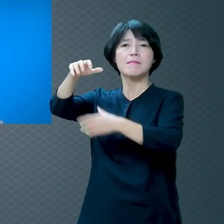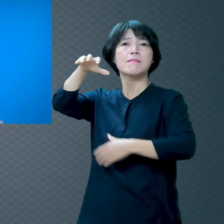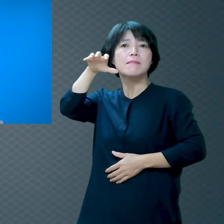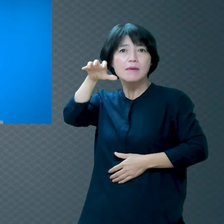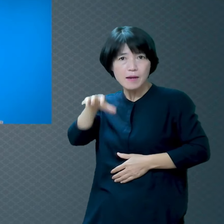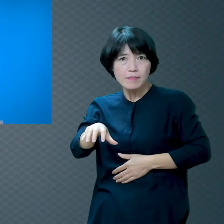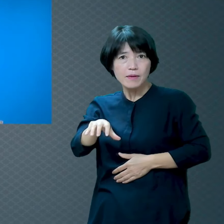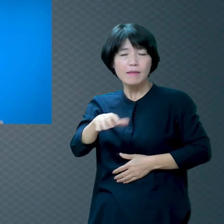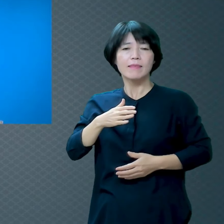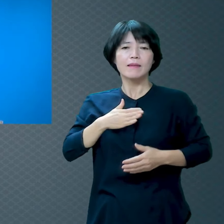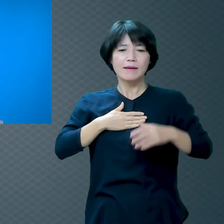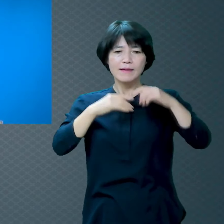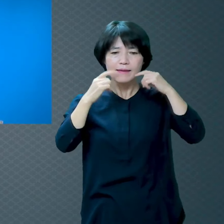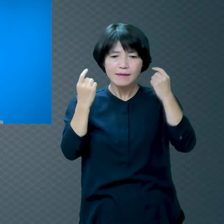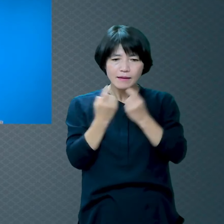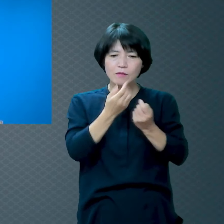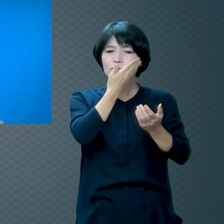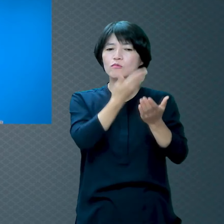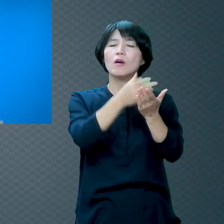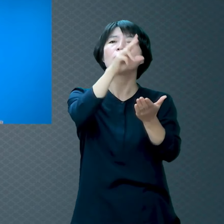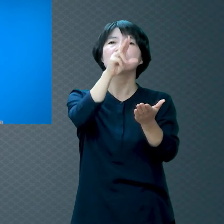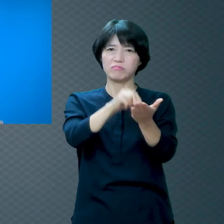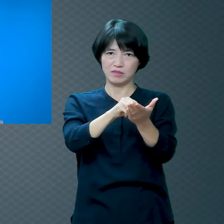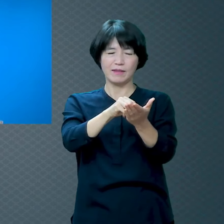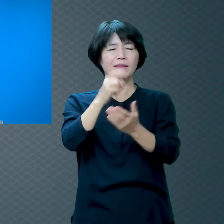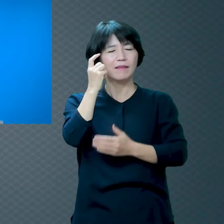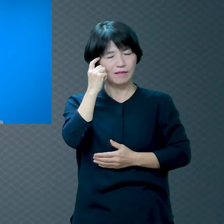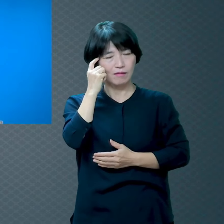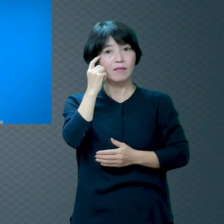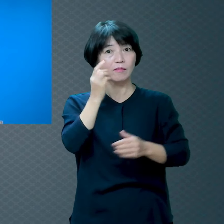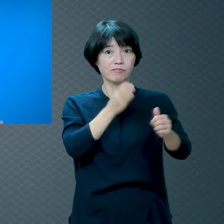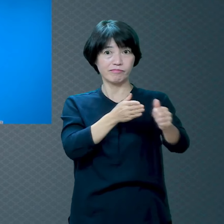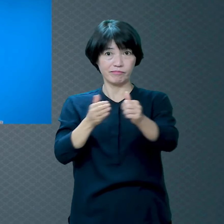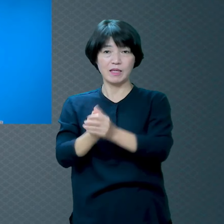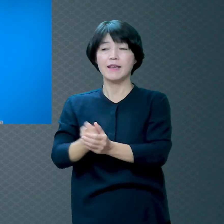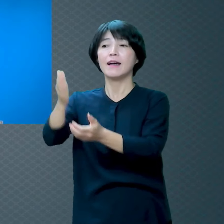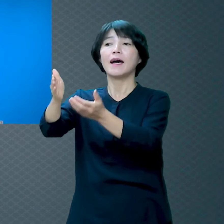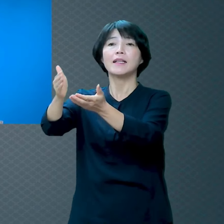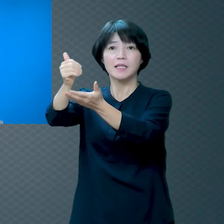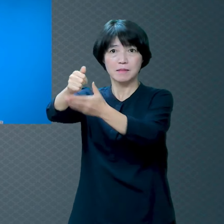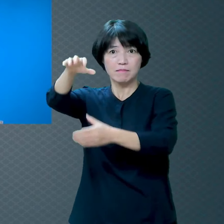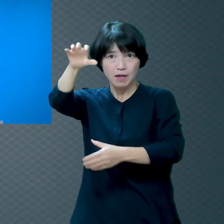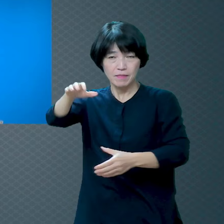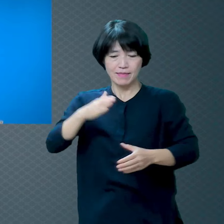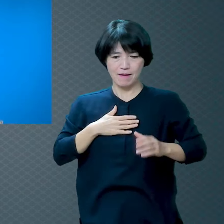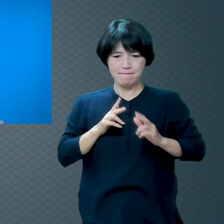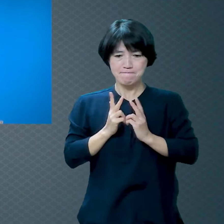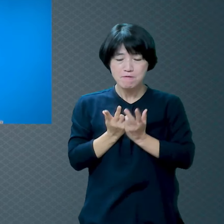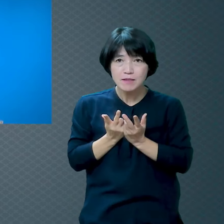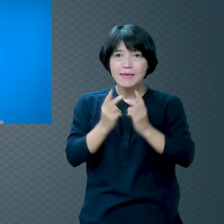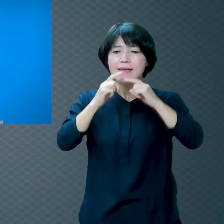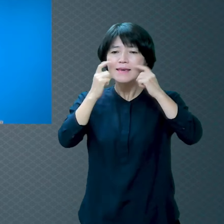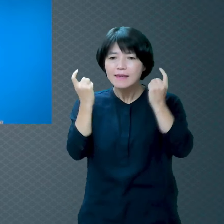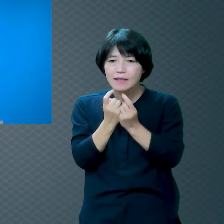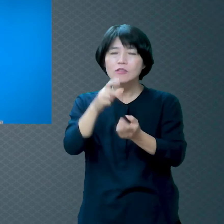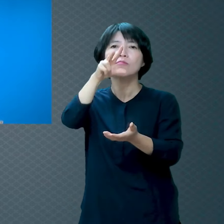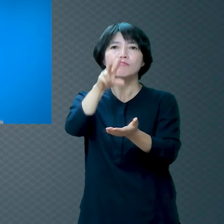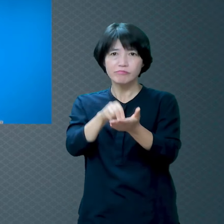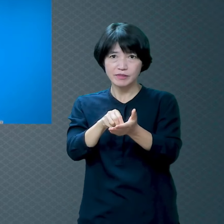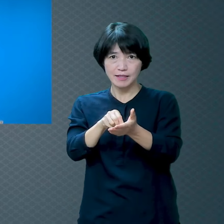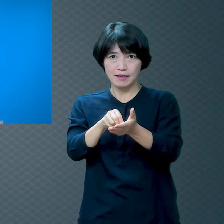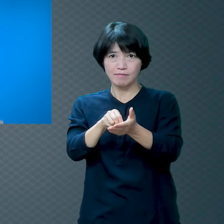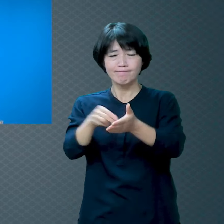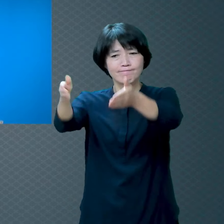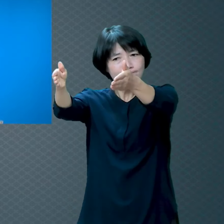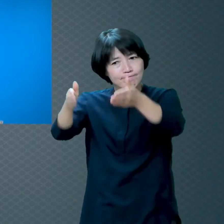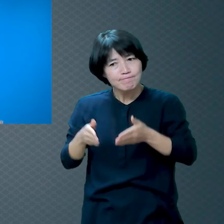해봐야 되는데요 하나님과 나의 개인적인 문제입니다 오늘 말씀을 좀